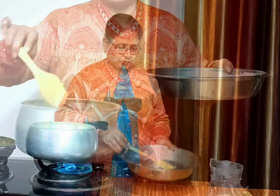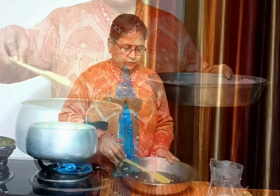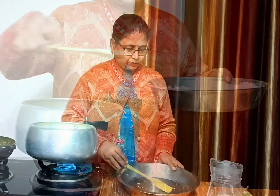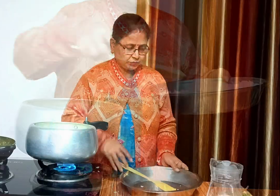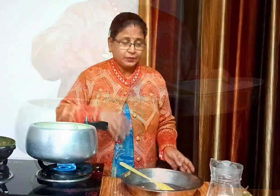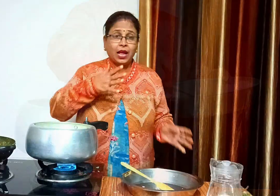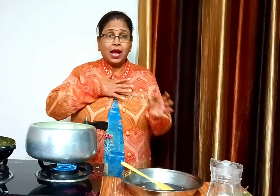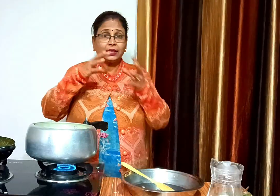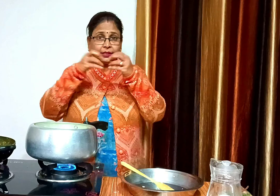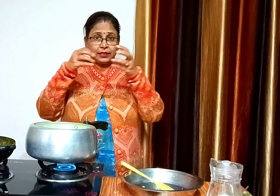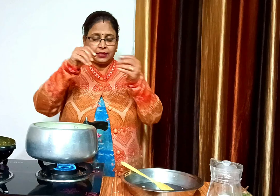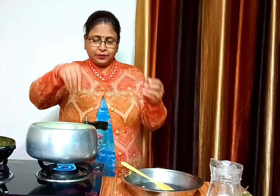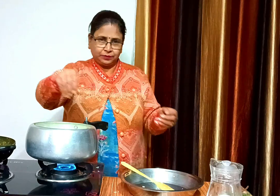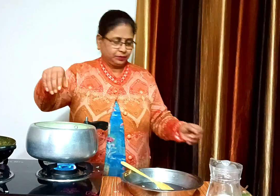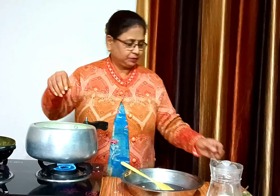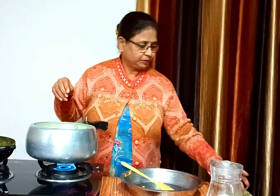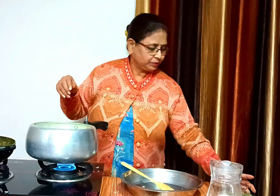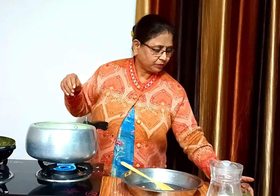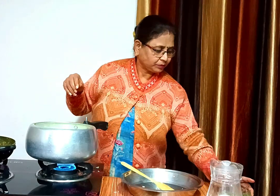अब इस पर कुछ कटा हुआ हरा धनिया डालेंगे